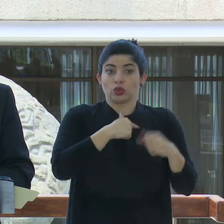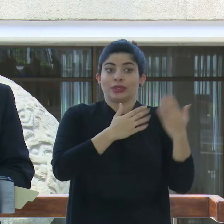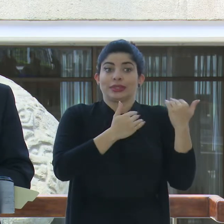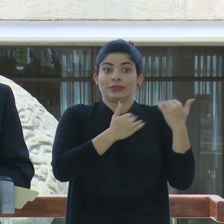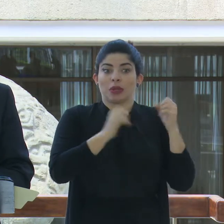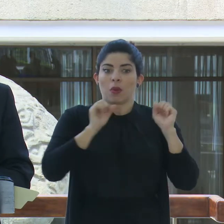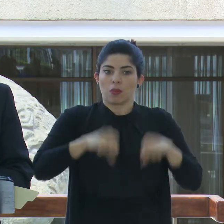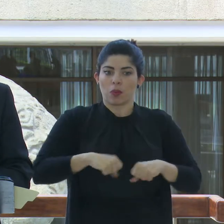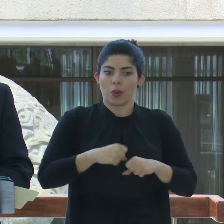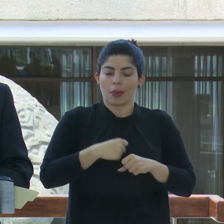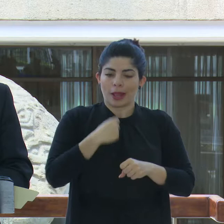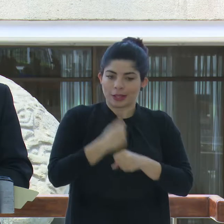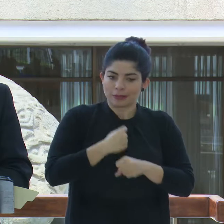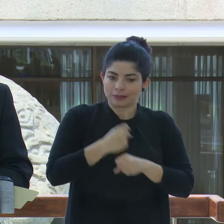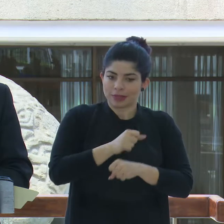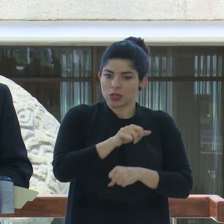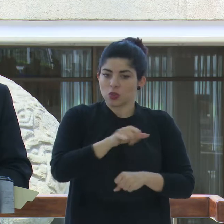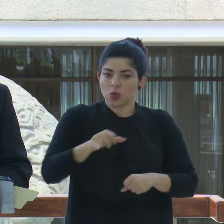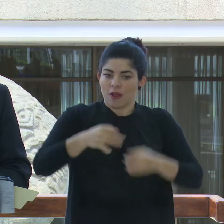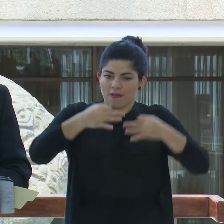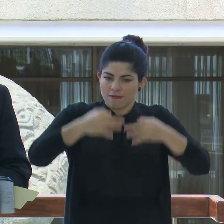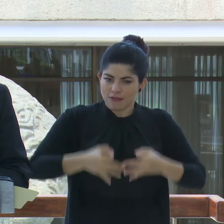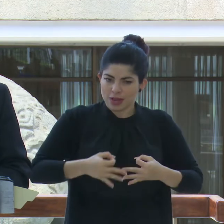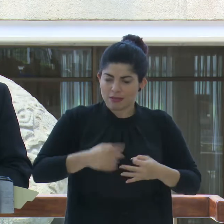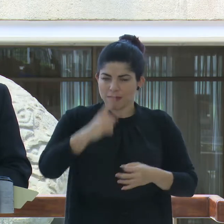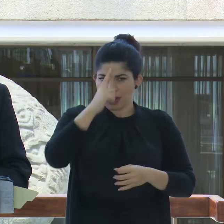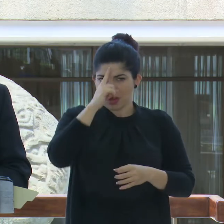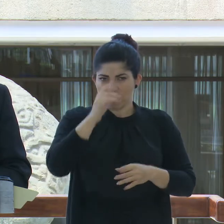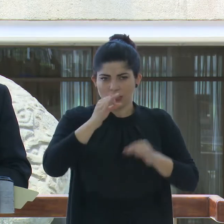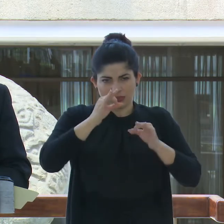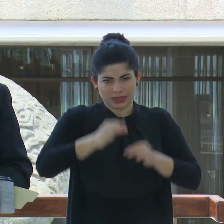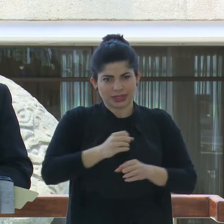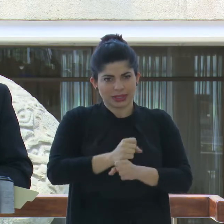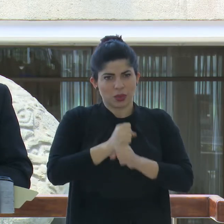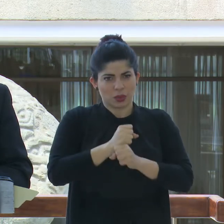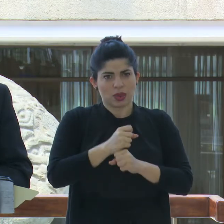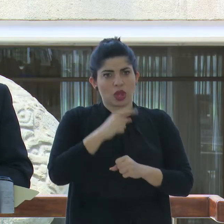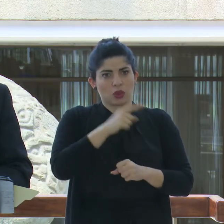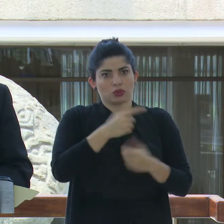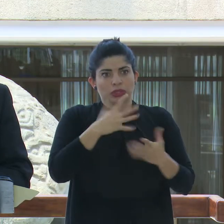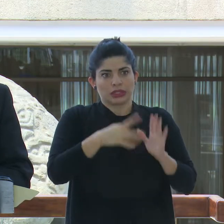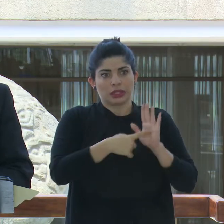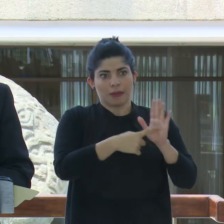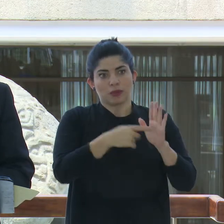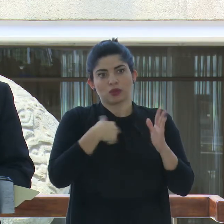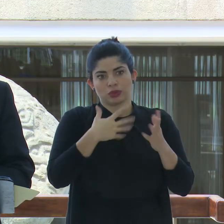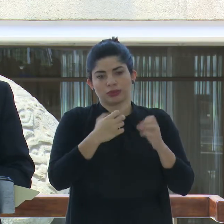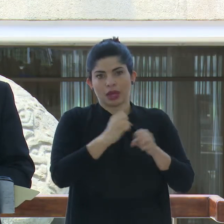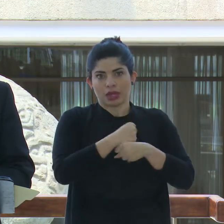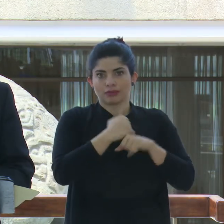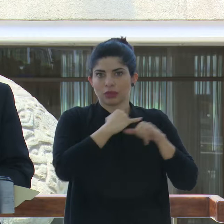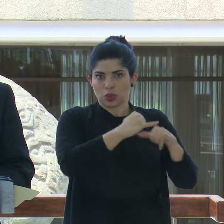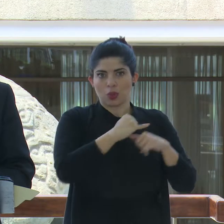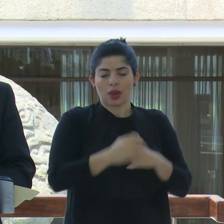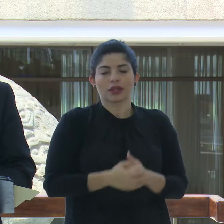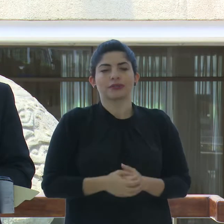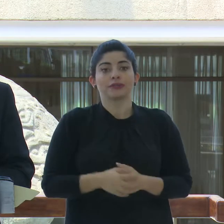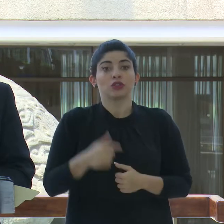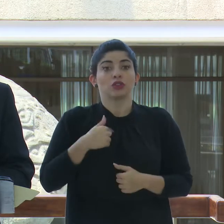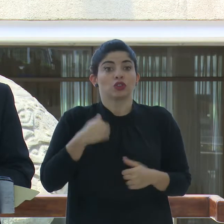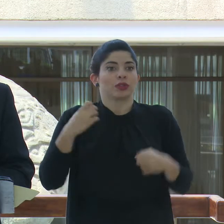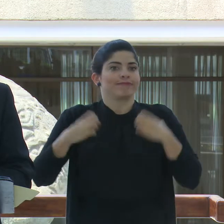con la misma firmeza y convicción que usted ha mostrado. Estoy